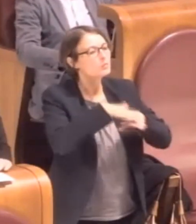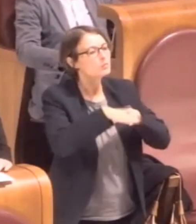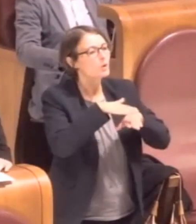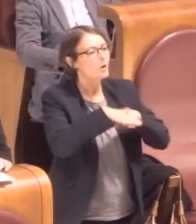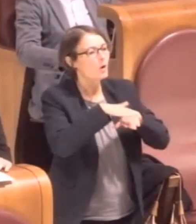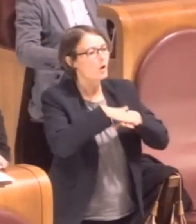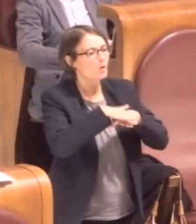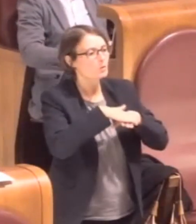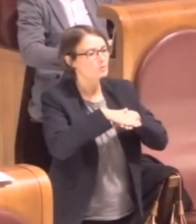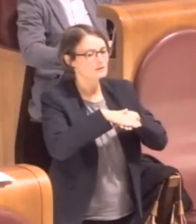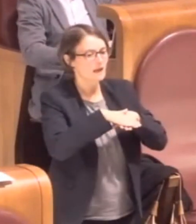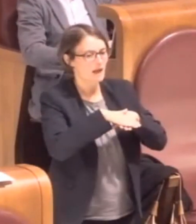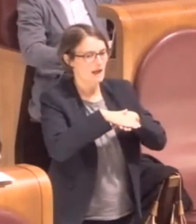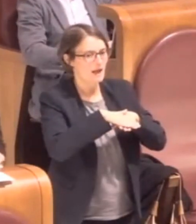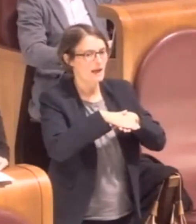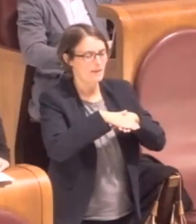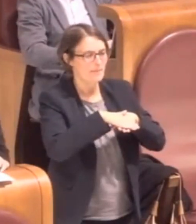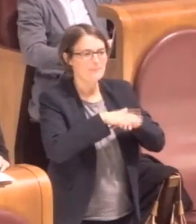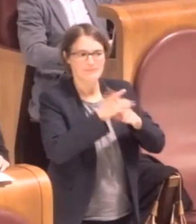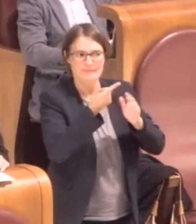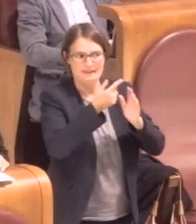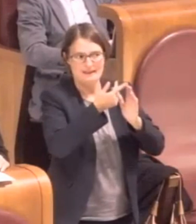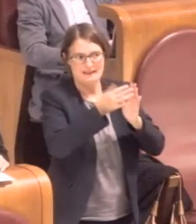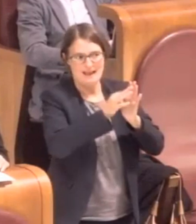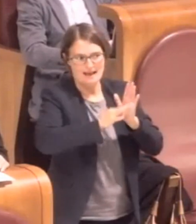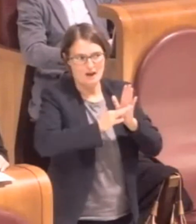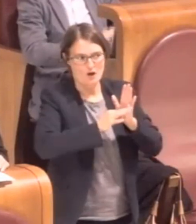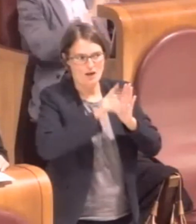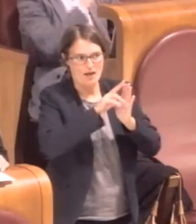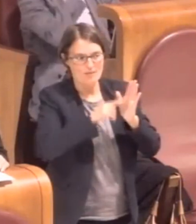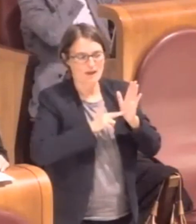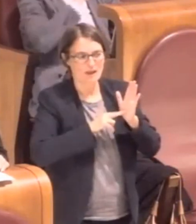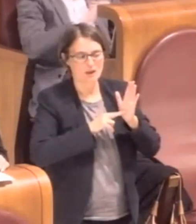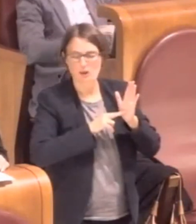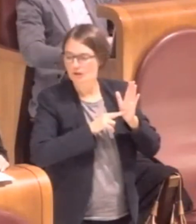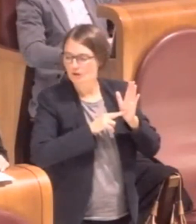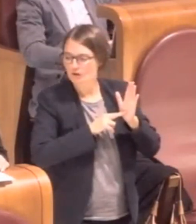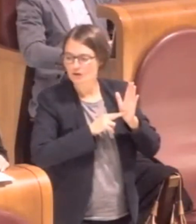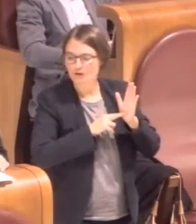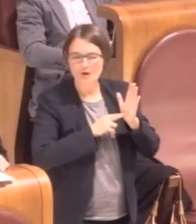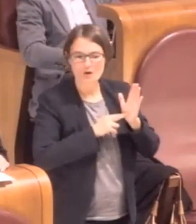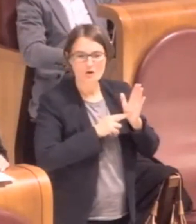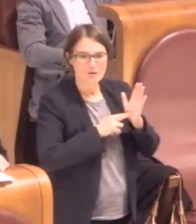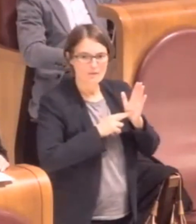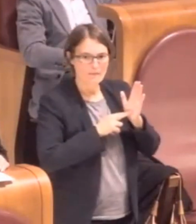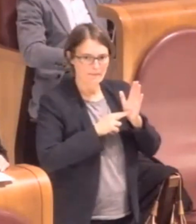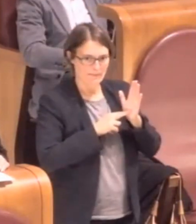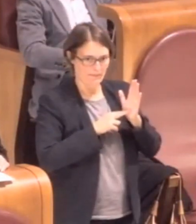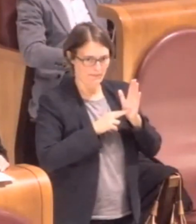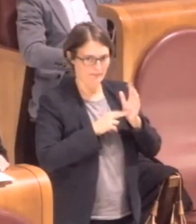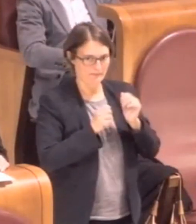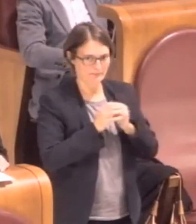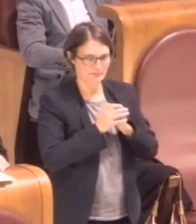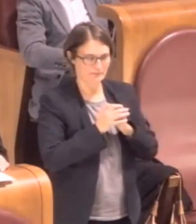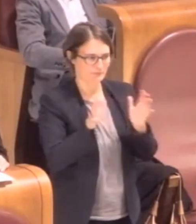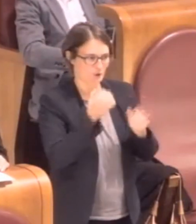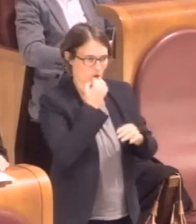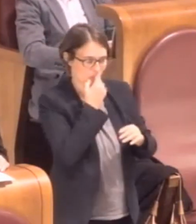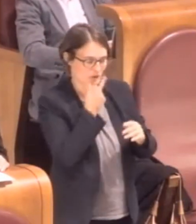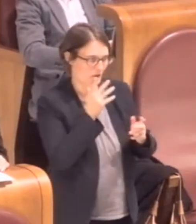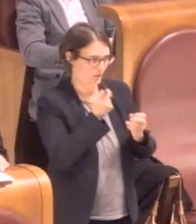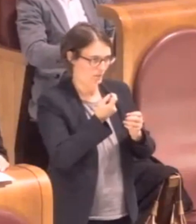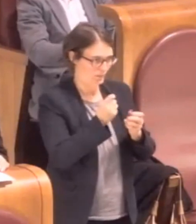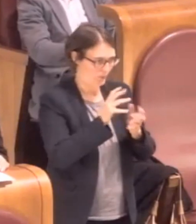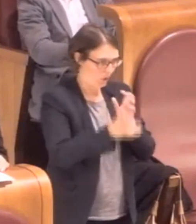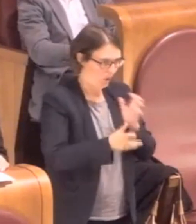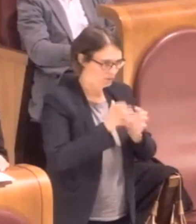regolamento, in particolare qui inoltre l'elemento fornisce, scusate ma è un po' complicata,